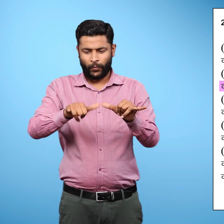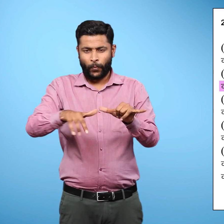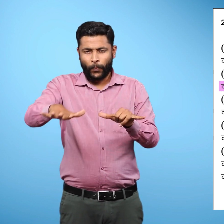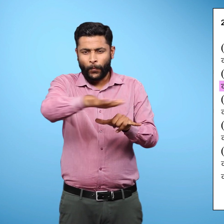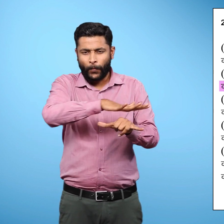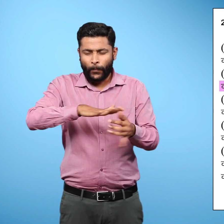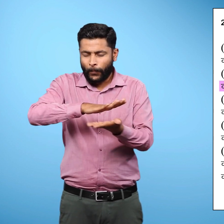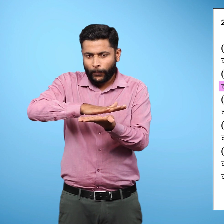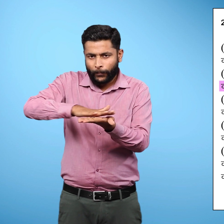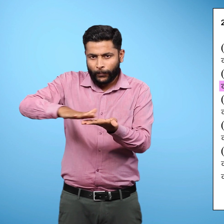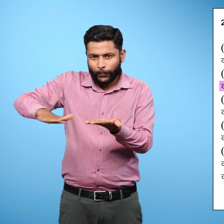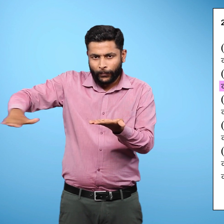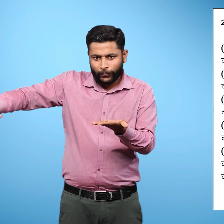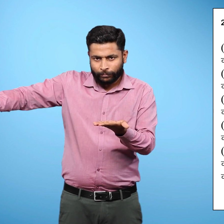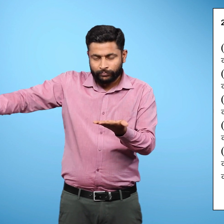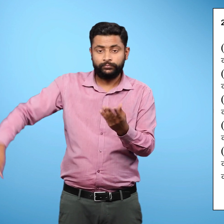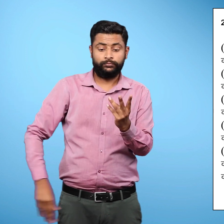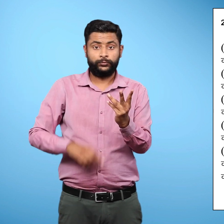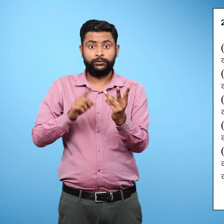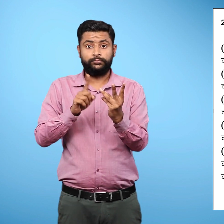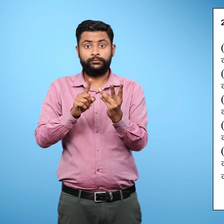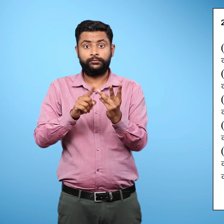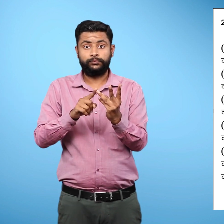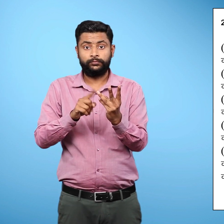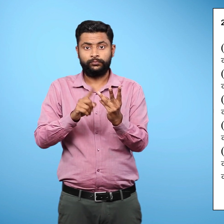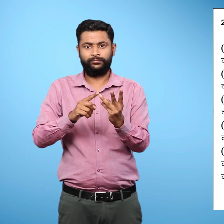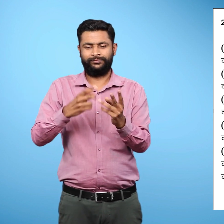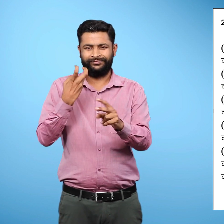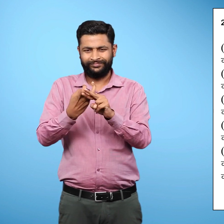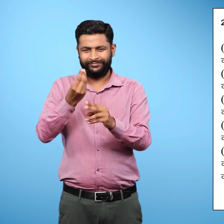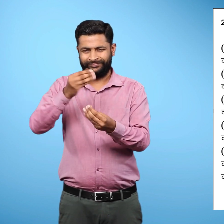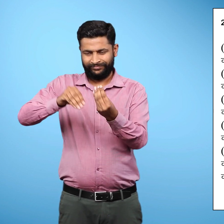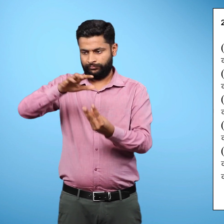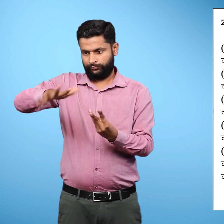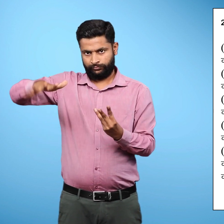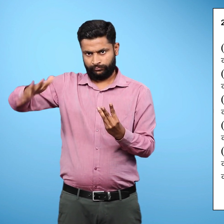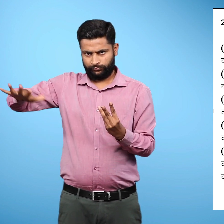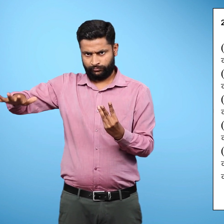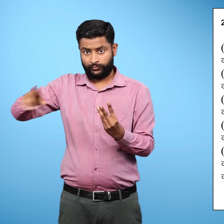मैदानों में ग, पठारों में